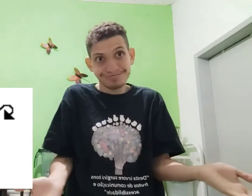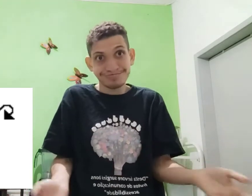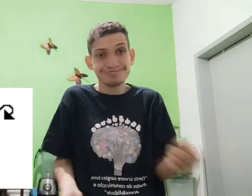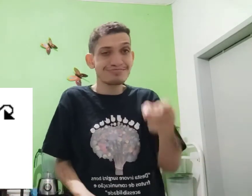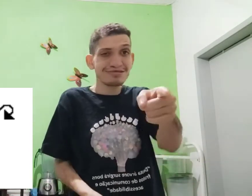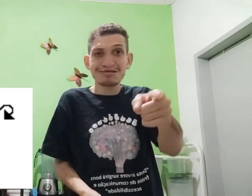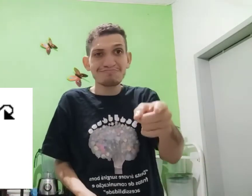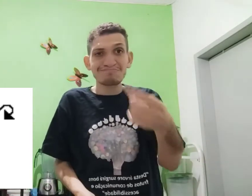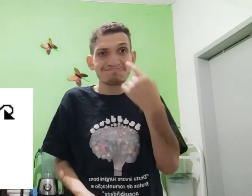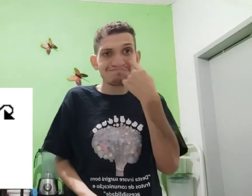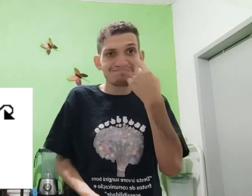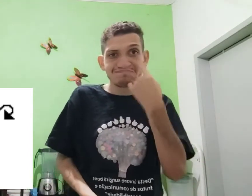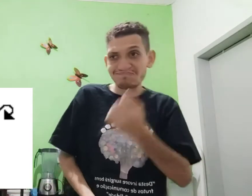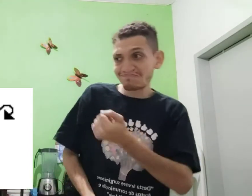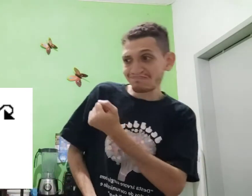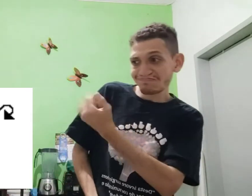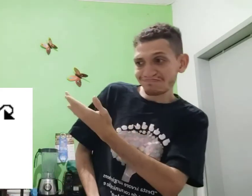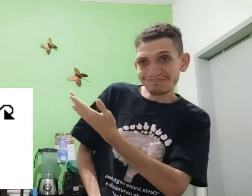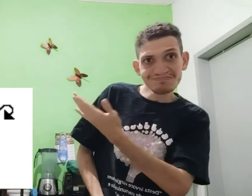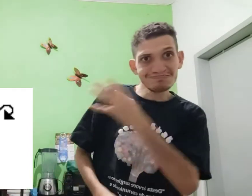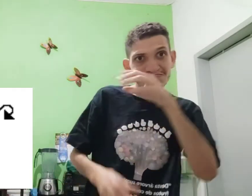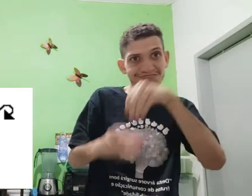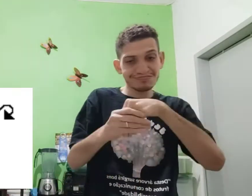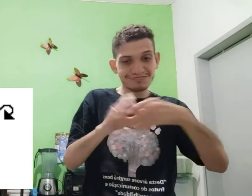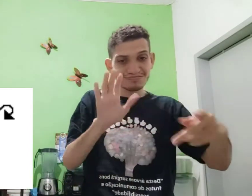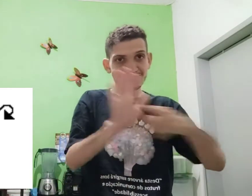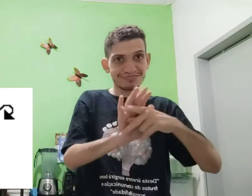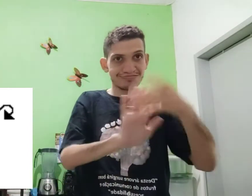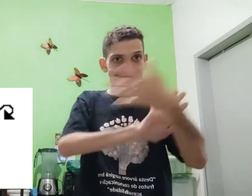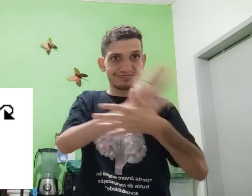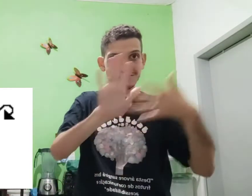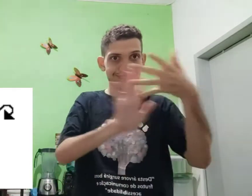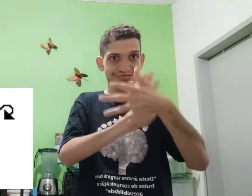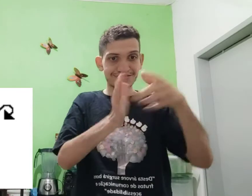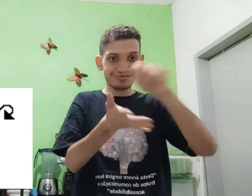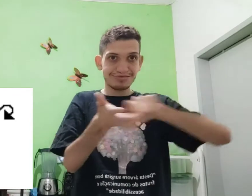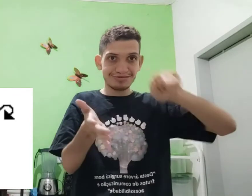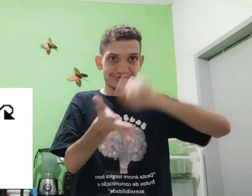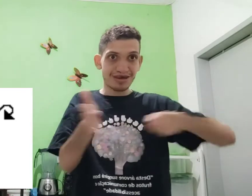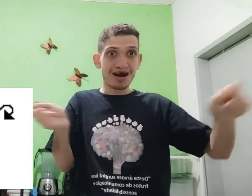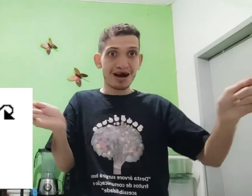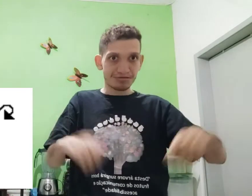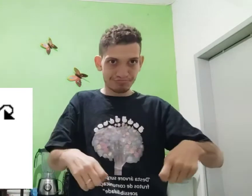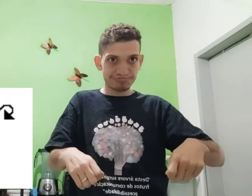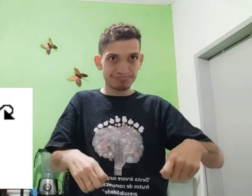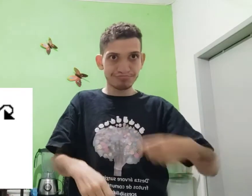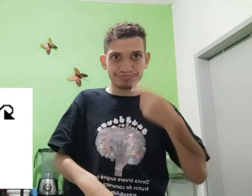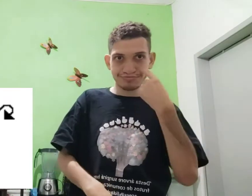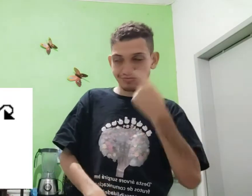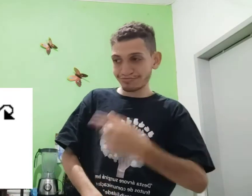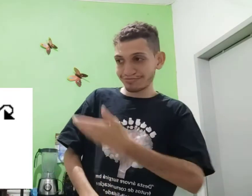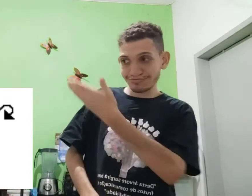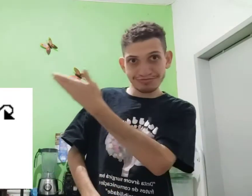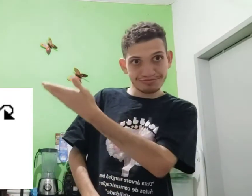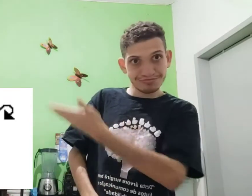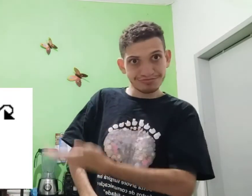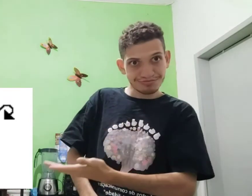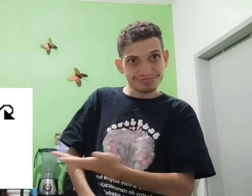Simples, né? Você vê, aqui ao lado, dentro próprio, dimensinais, 30 rapazes, olha.